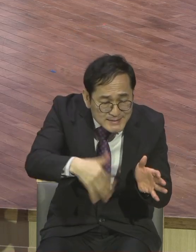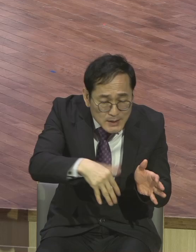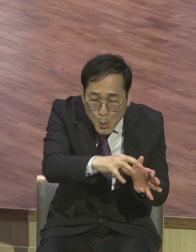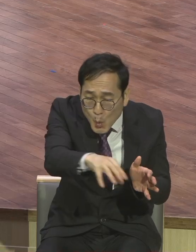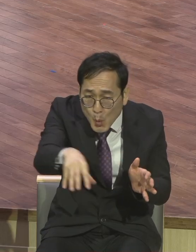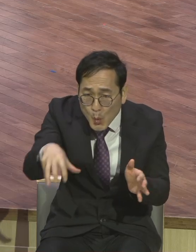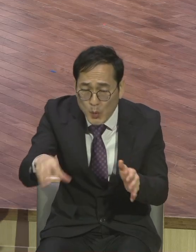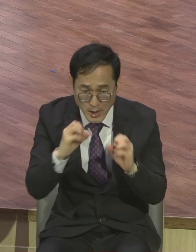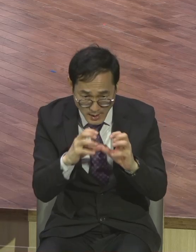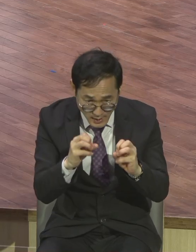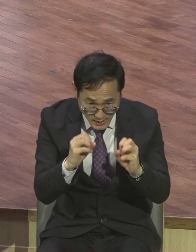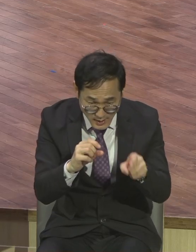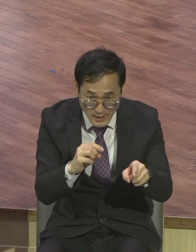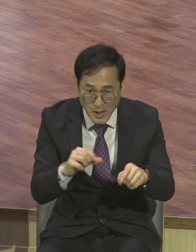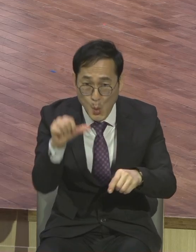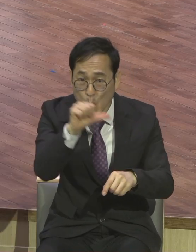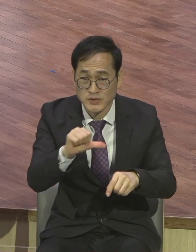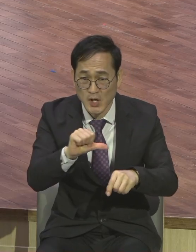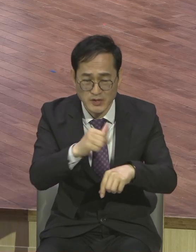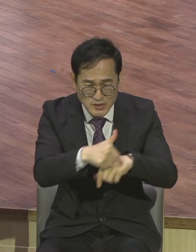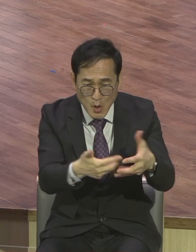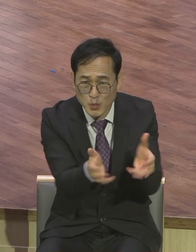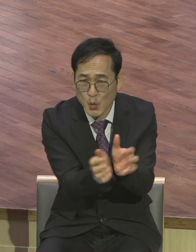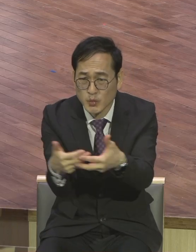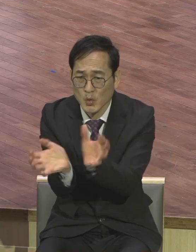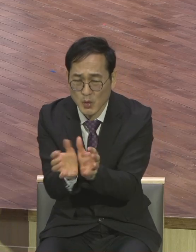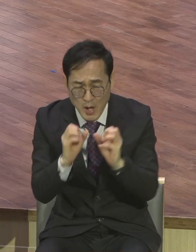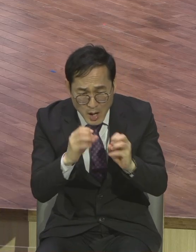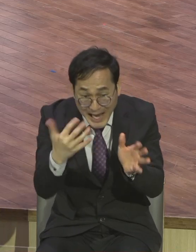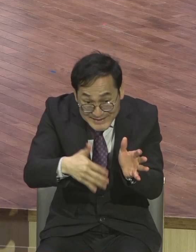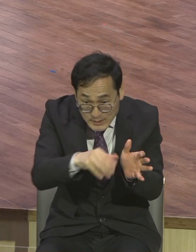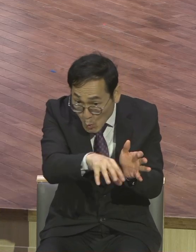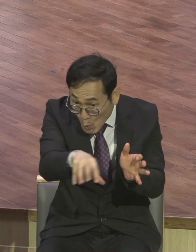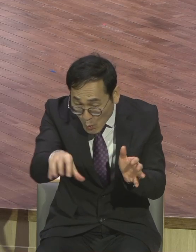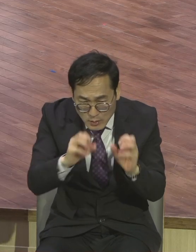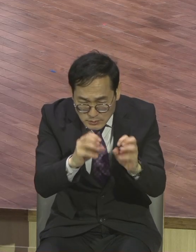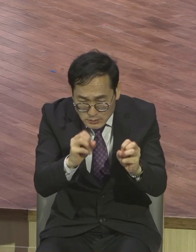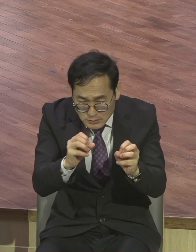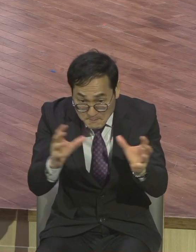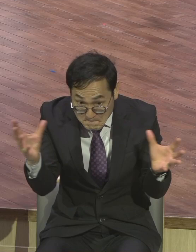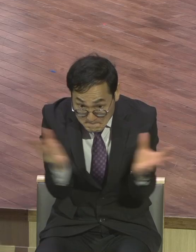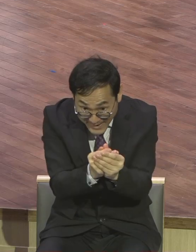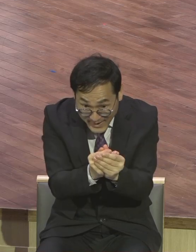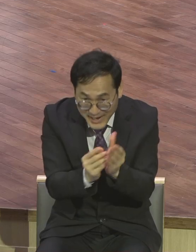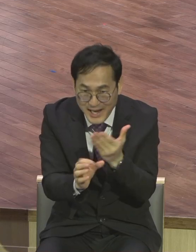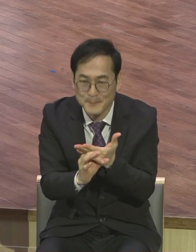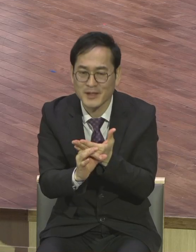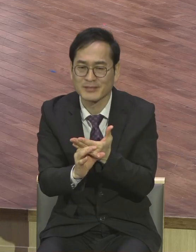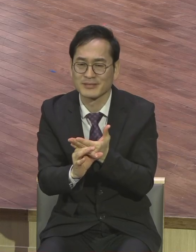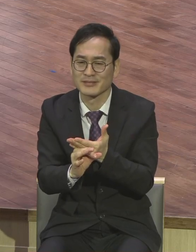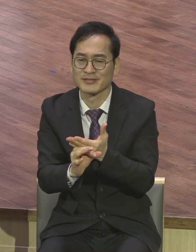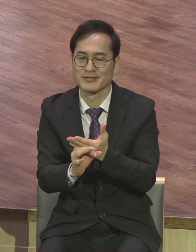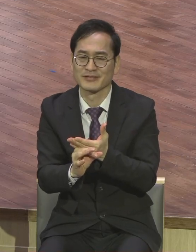이 복음이 증거된 후에야 끝이 오게 되었기 때문에 이것을 위해서 우리는 어떻게 해요